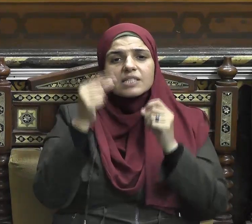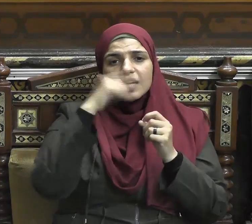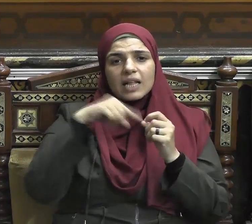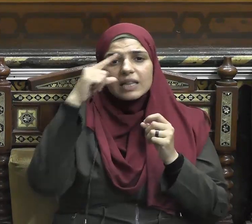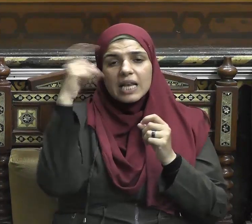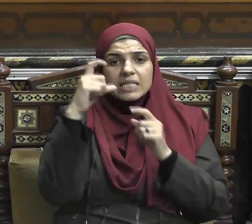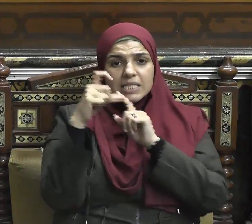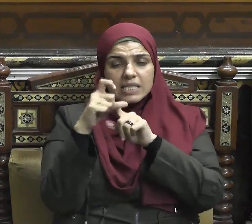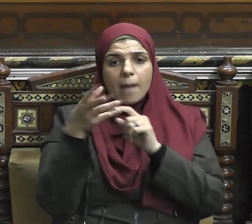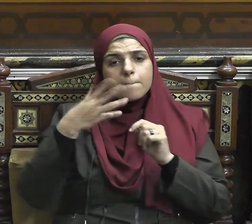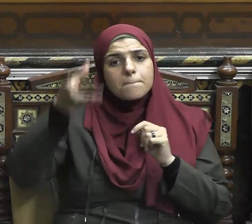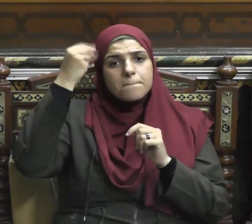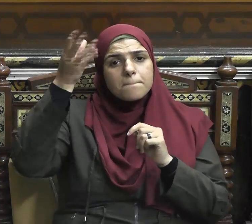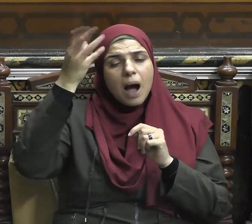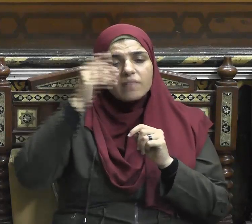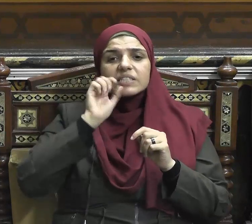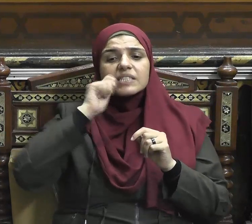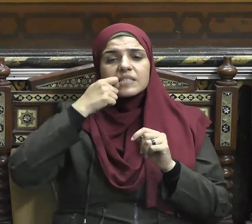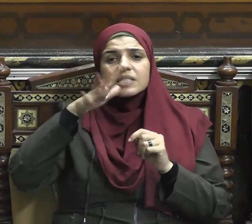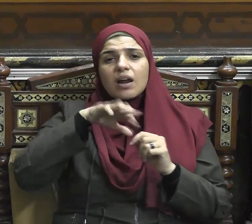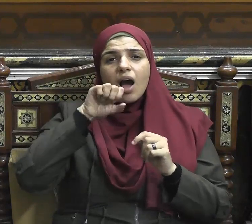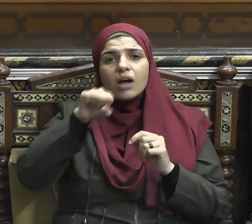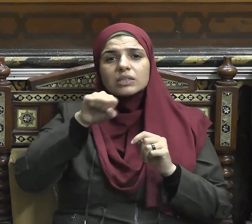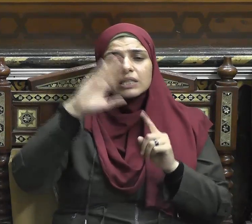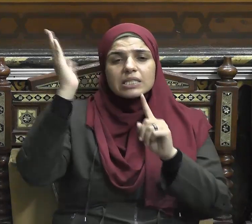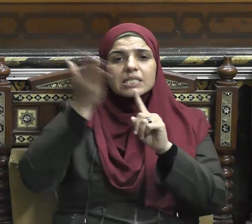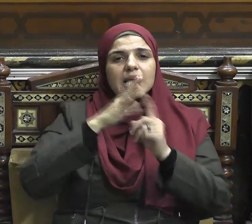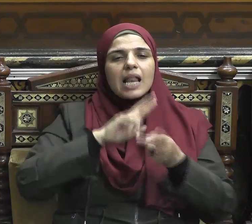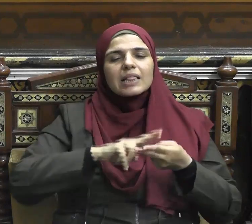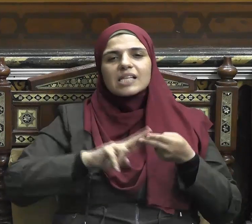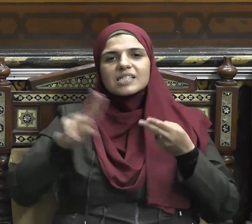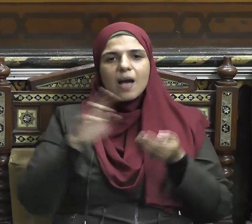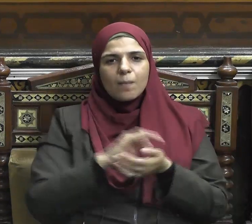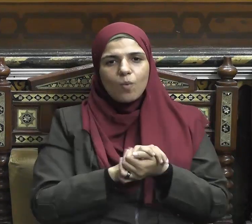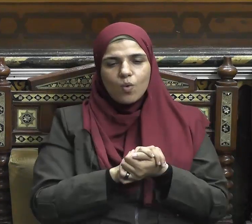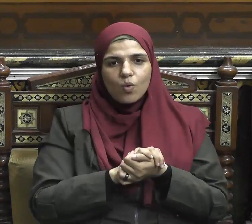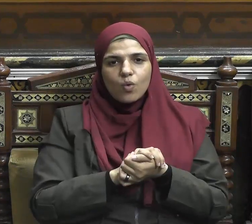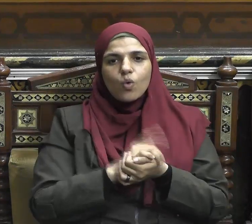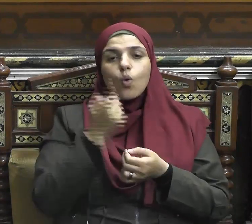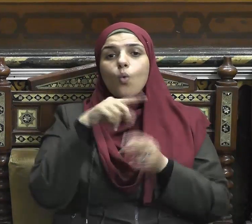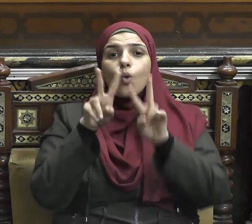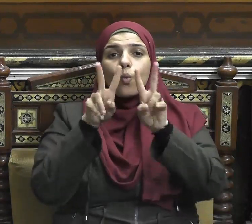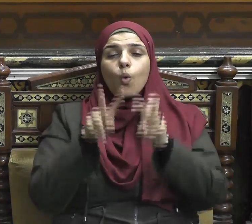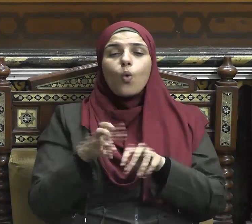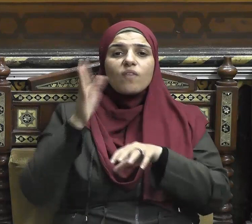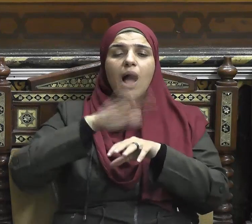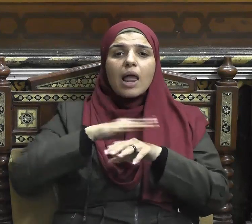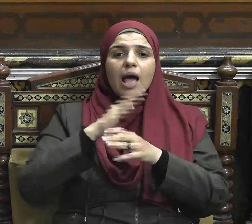المستغيف وتفريج كروب المكروبين والرفق بالحيوان يكون